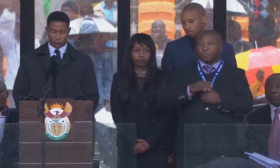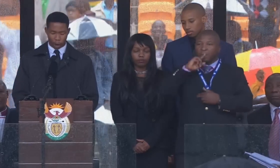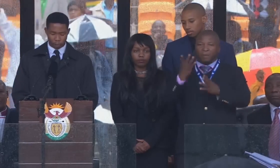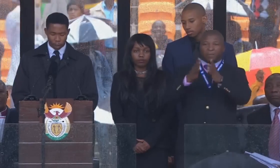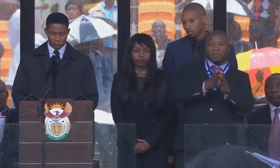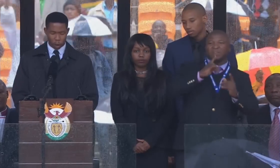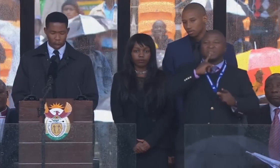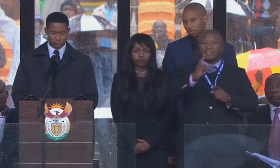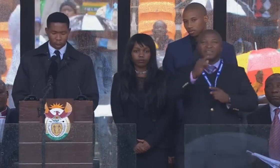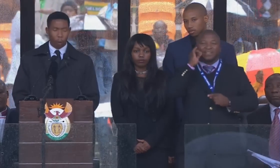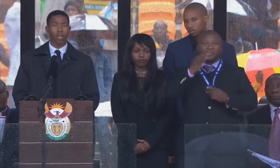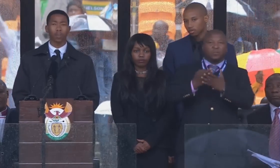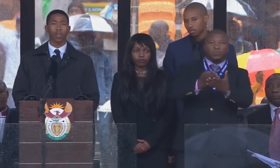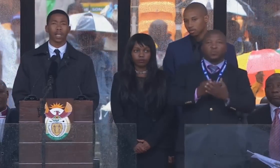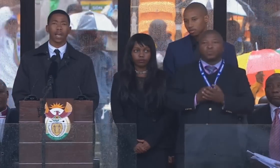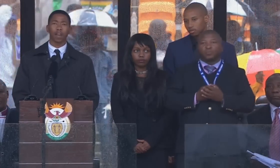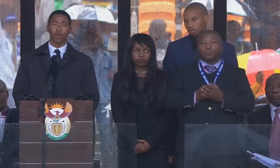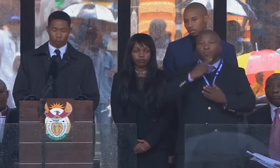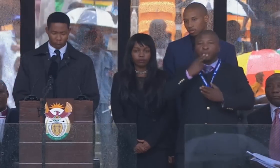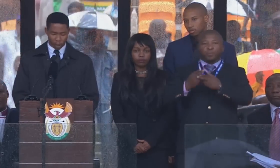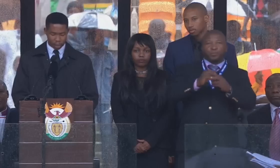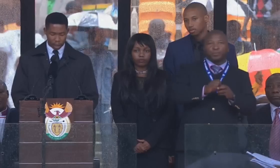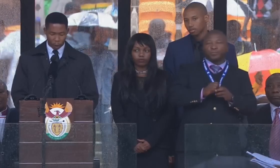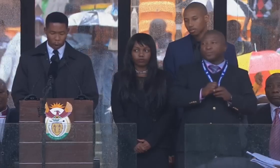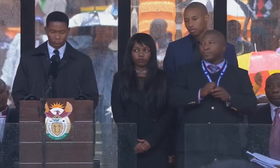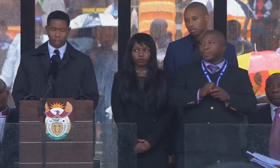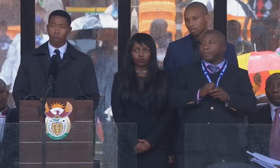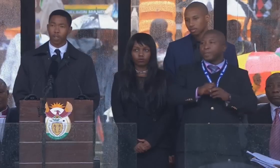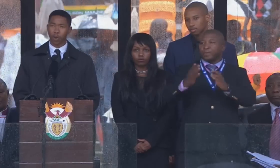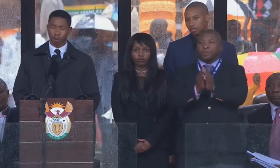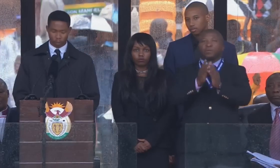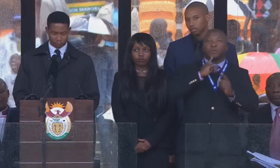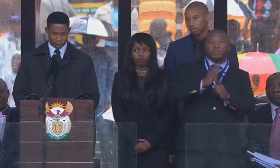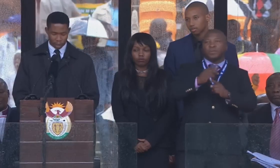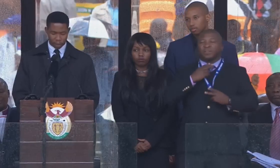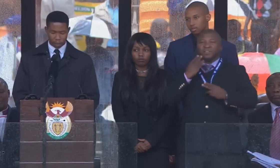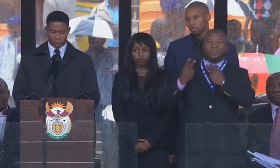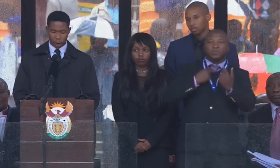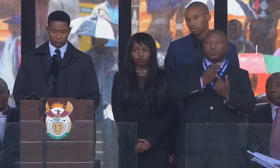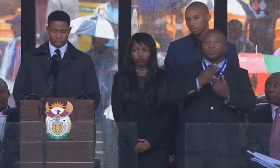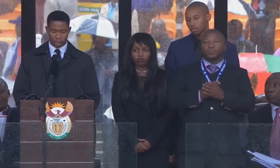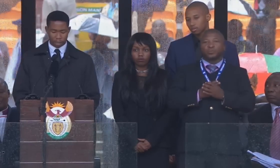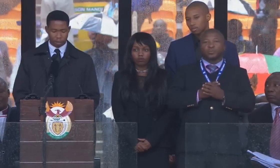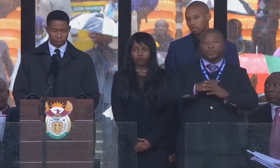sonhos serão verdade O futuro, o futuro é um caminho a se seguir O futuro,